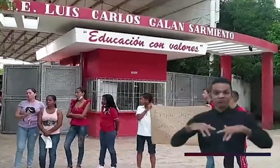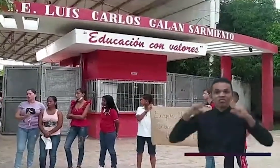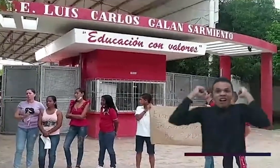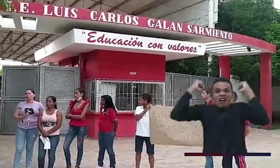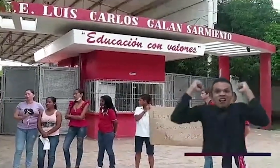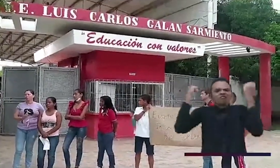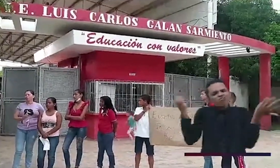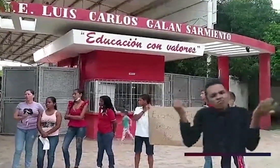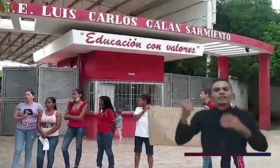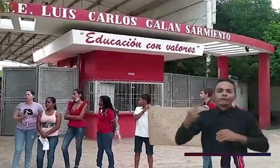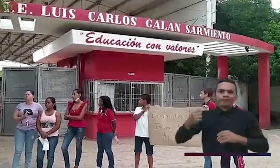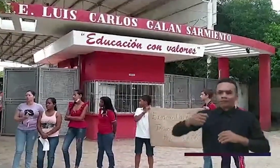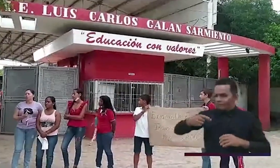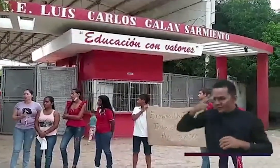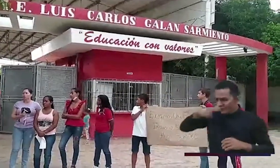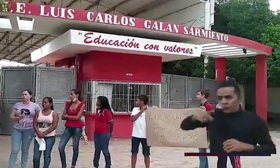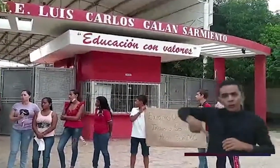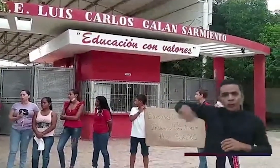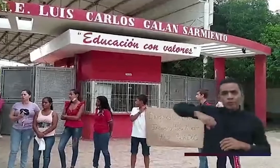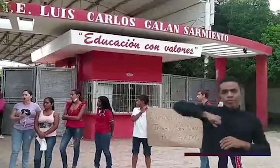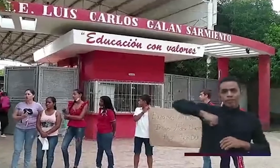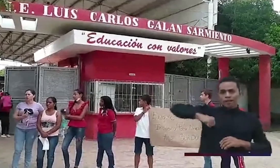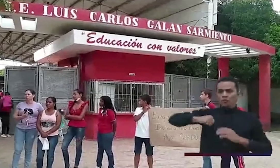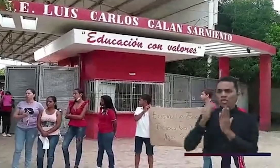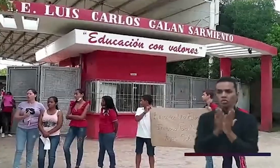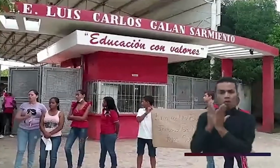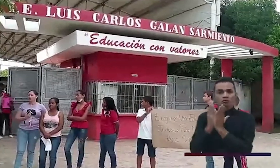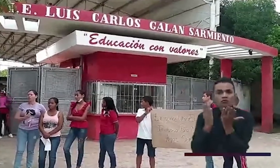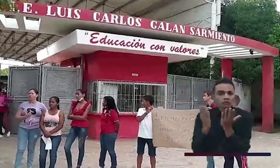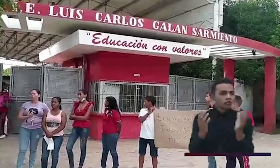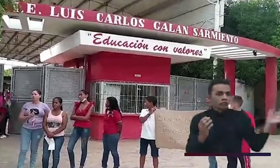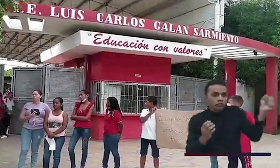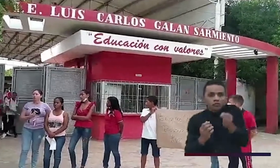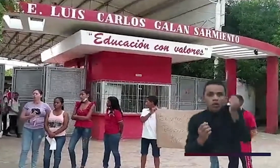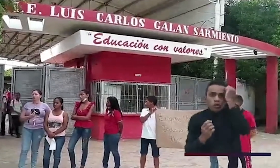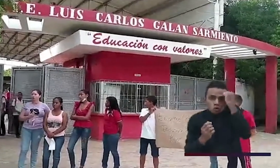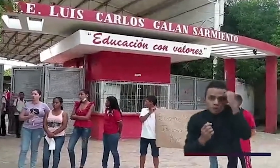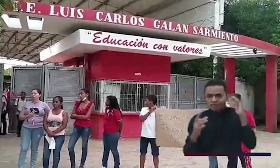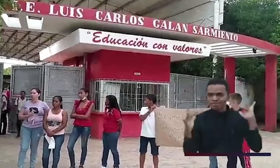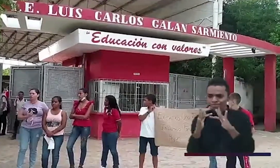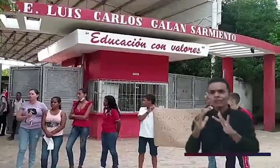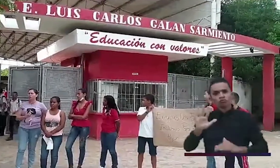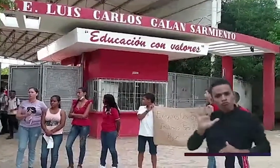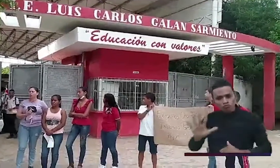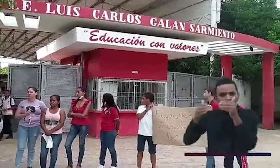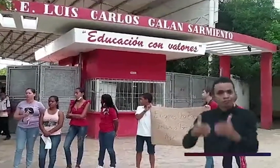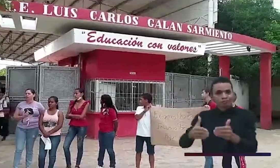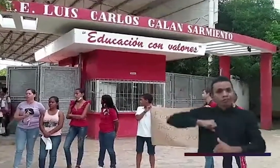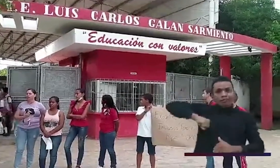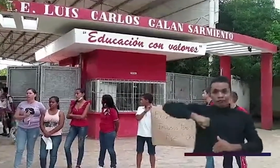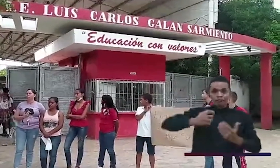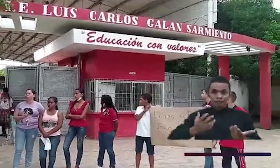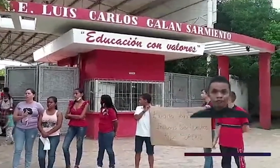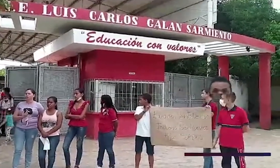por el derecho que tienen nuestros hijos a una educación, a tener sus profesores competentes para su